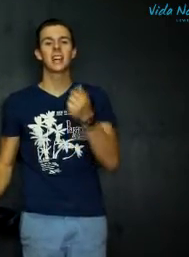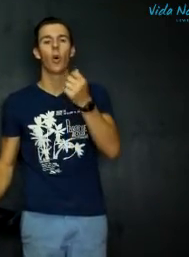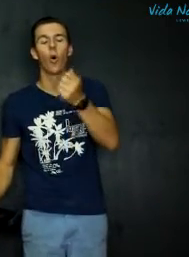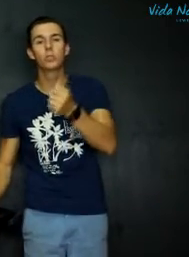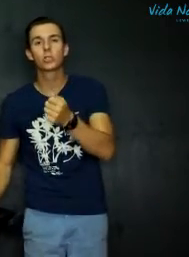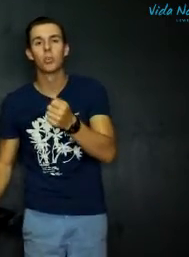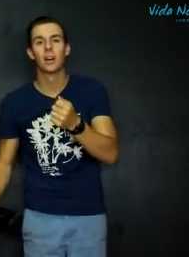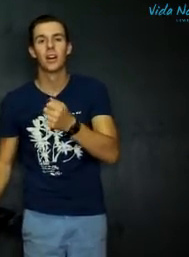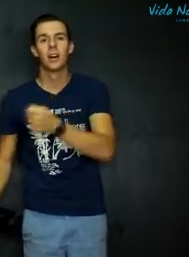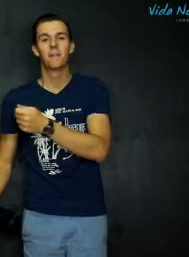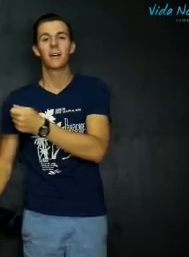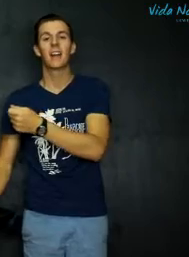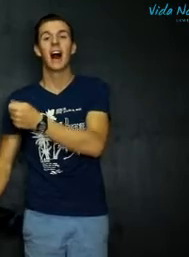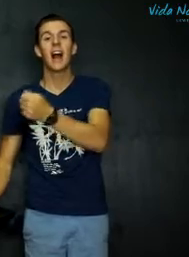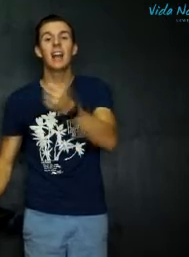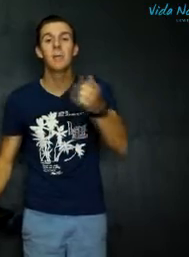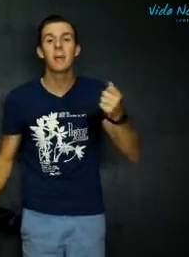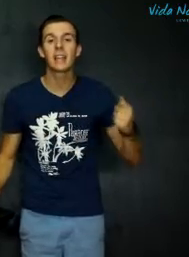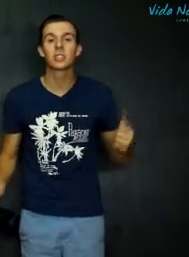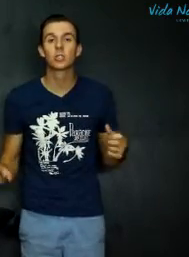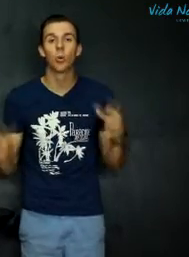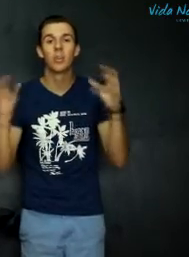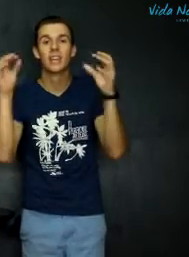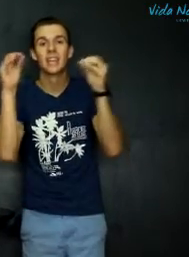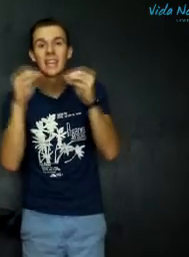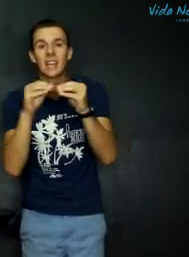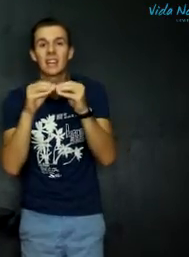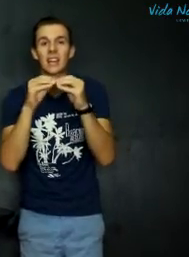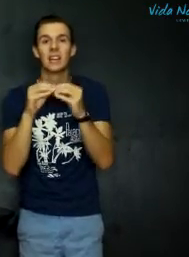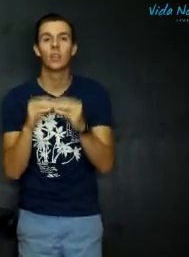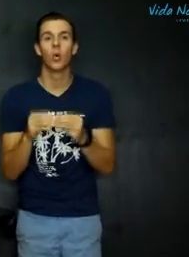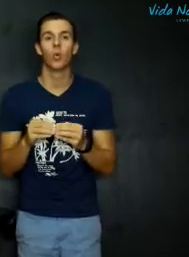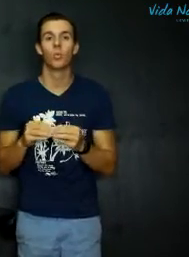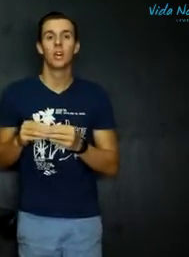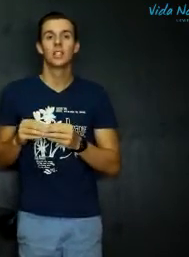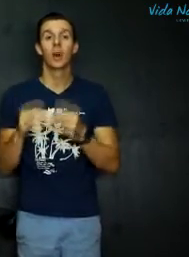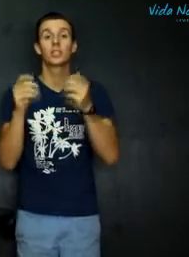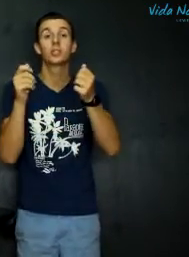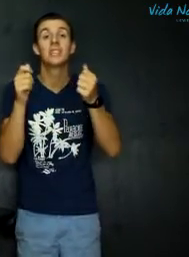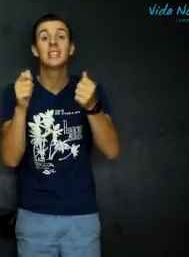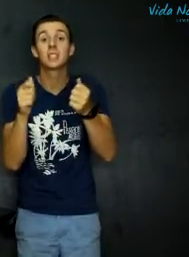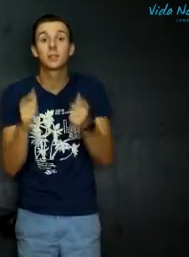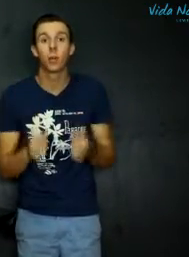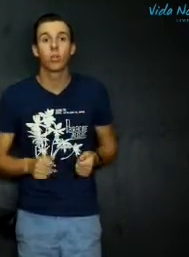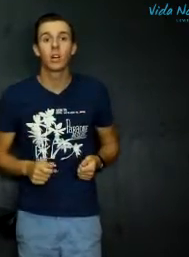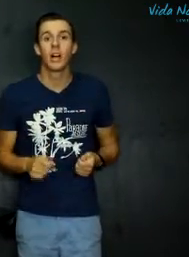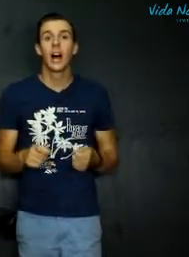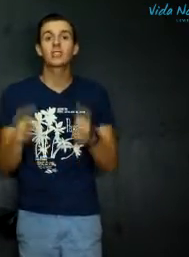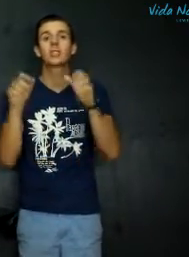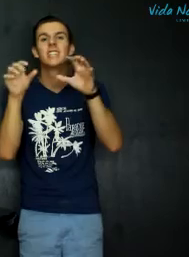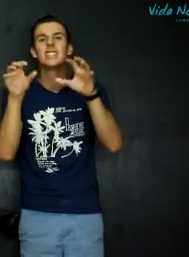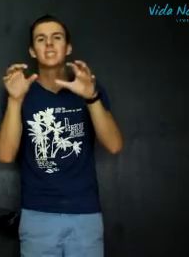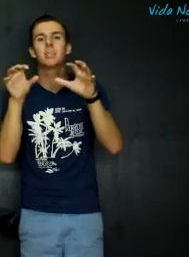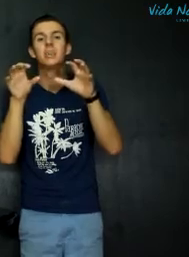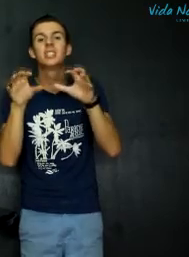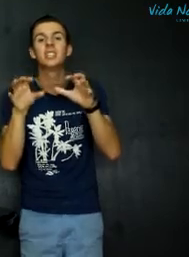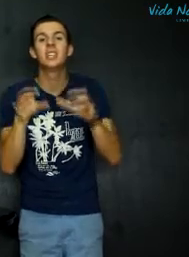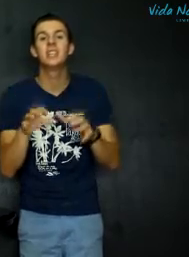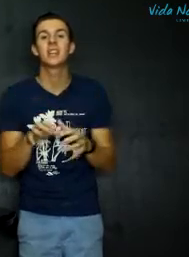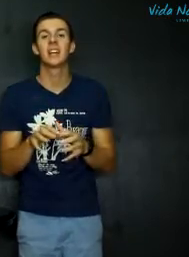dan a opsomming van alle mensdom hier in om. So as ons Jesus volg as ons Jesus bestudeer